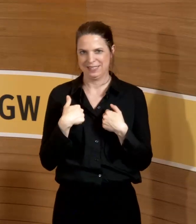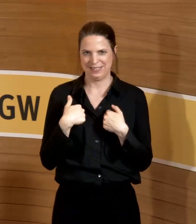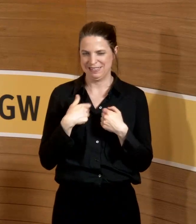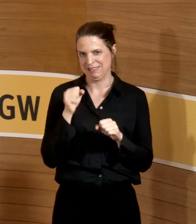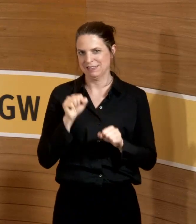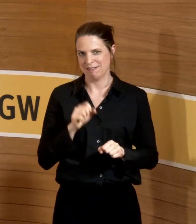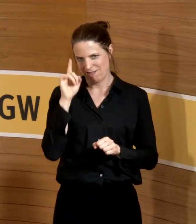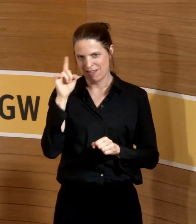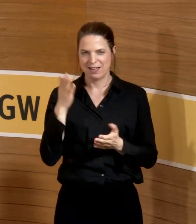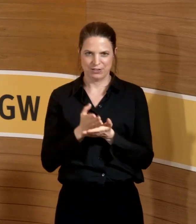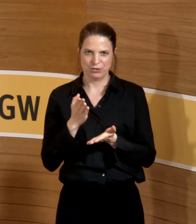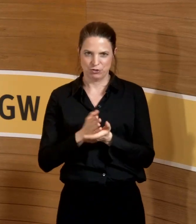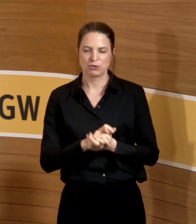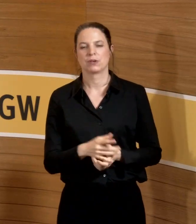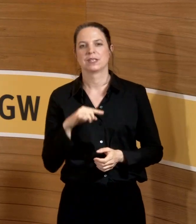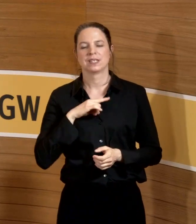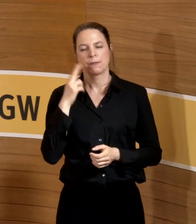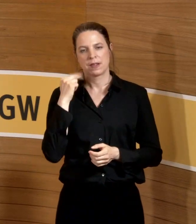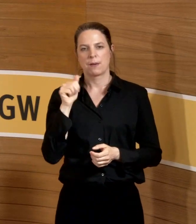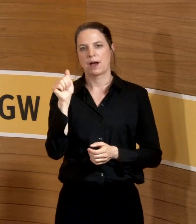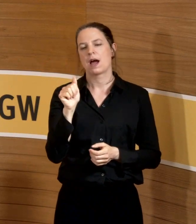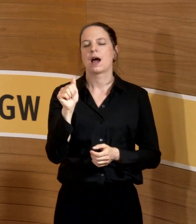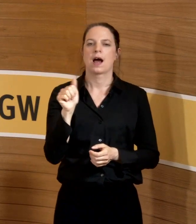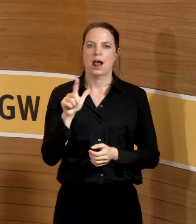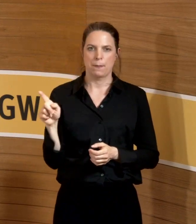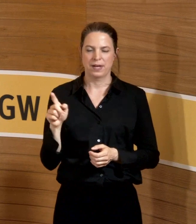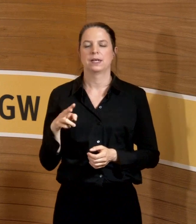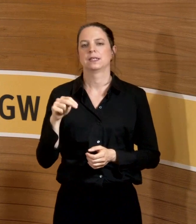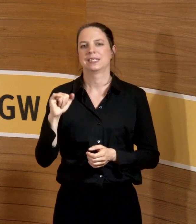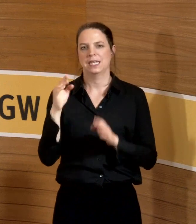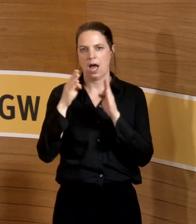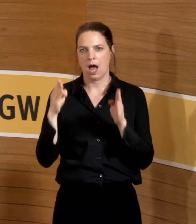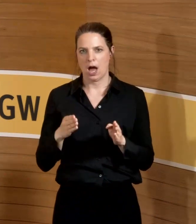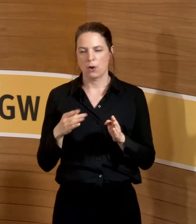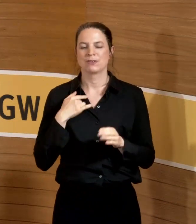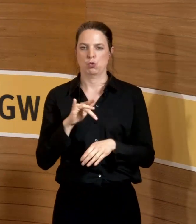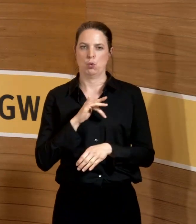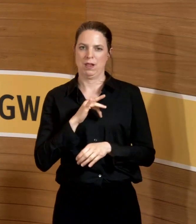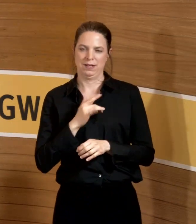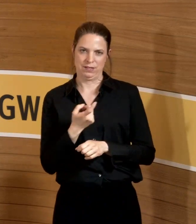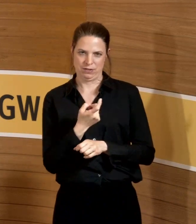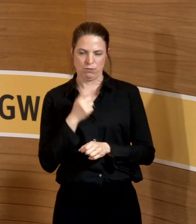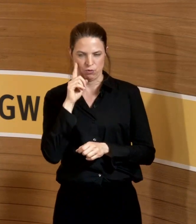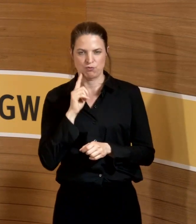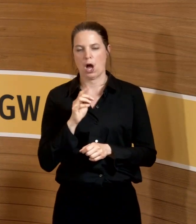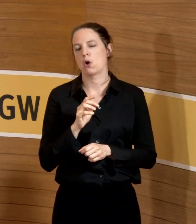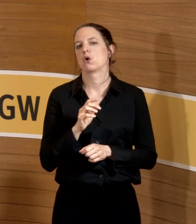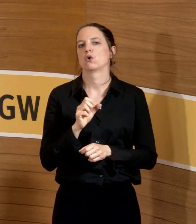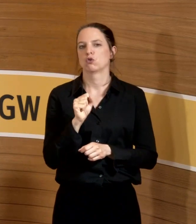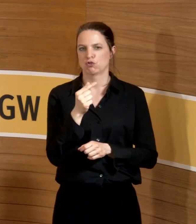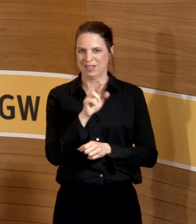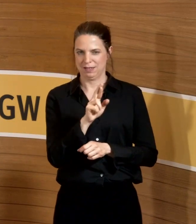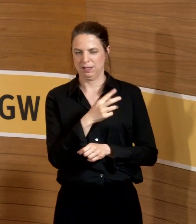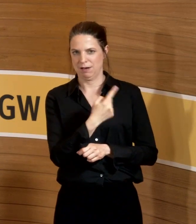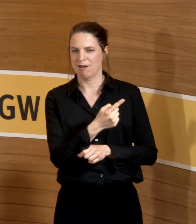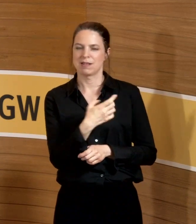denken können, sondern ich bin Albert Nienhaus. Ich bin Kollege von Frau Stranzinger. Und Frau Stranzinger musste leider aus